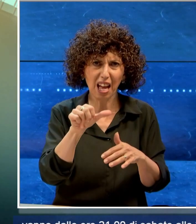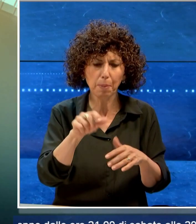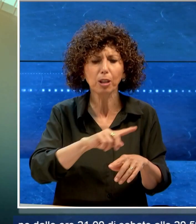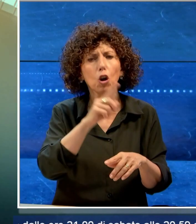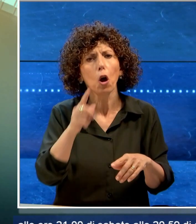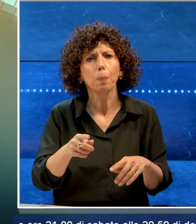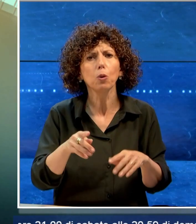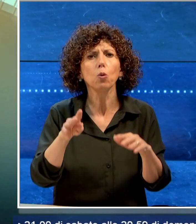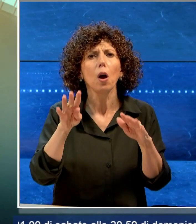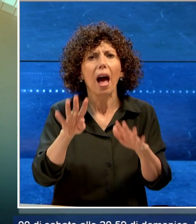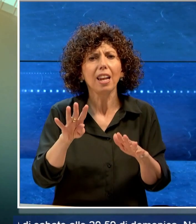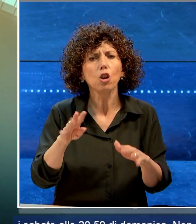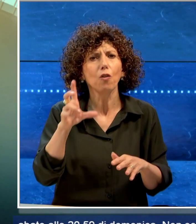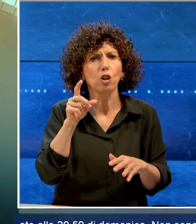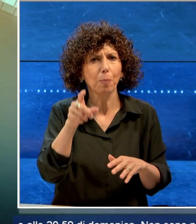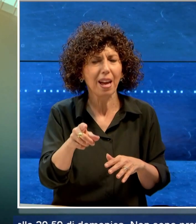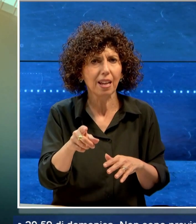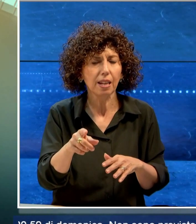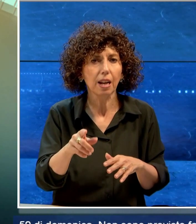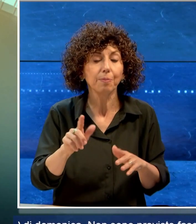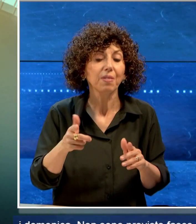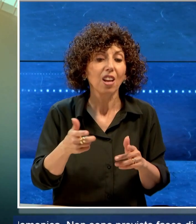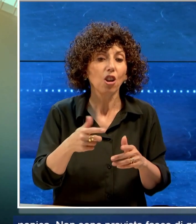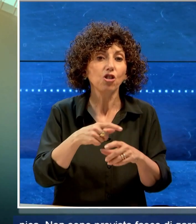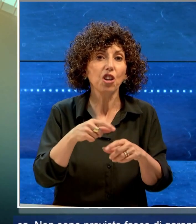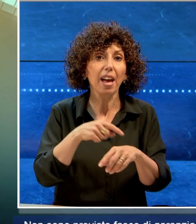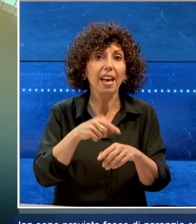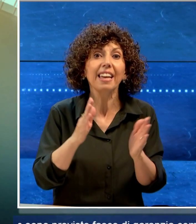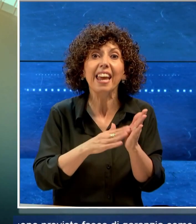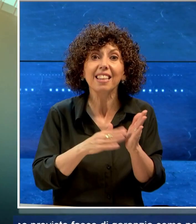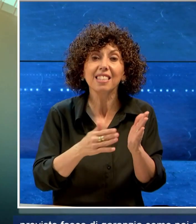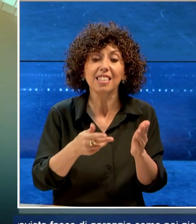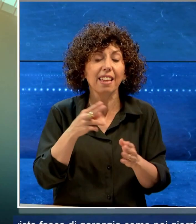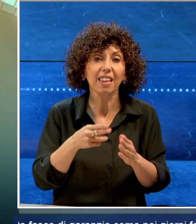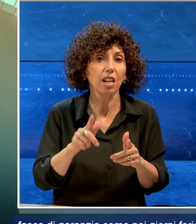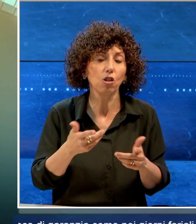domenica. Non sono previste fasce di garanzia come nei giorni feriali.